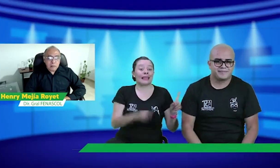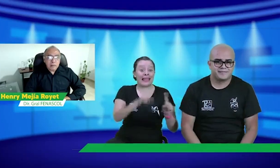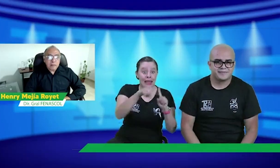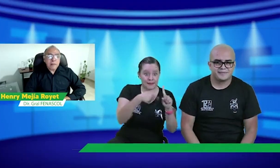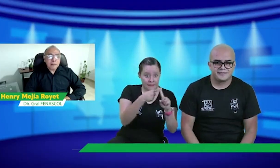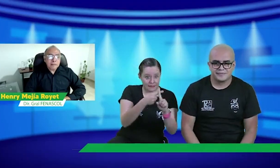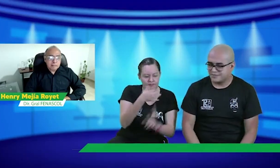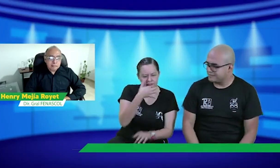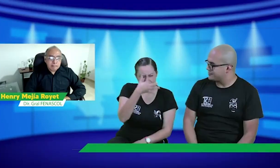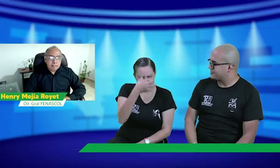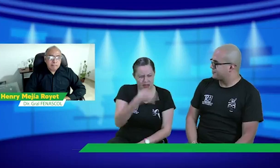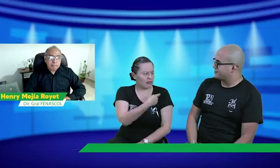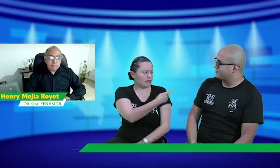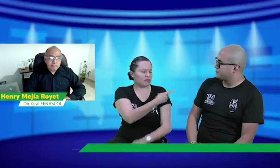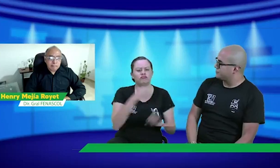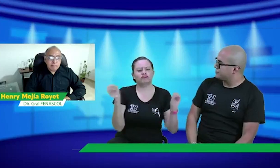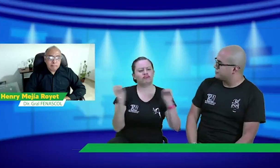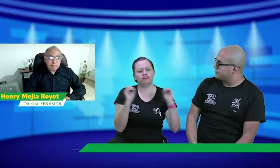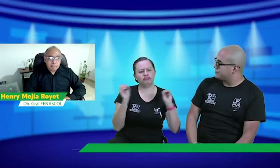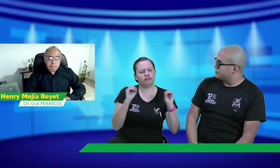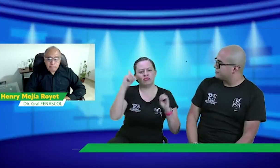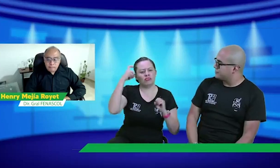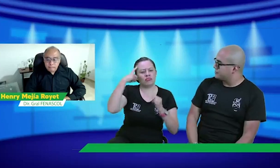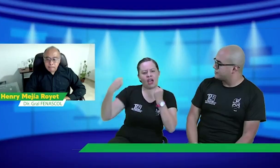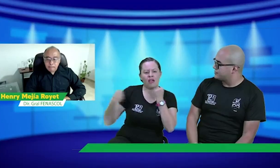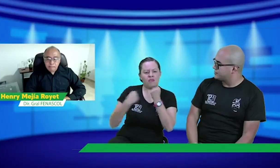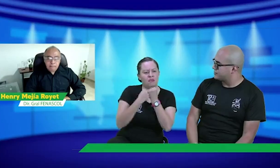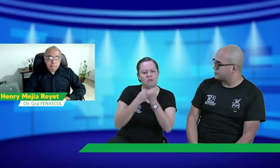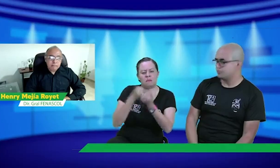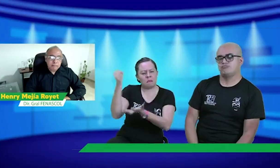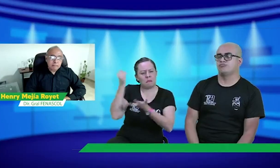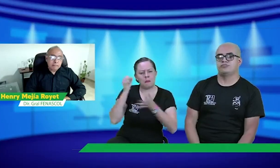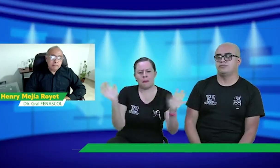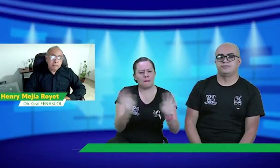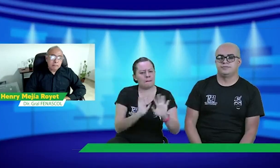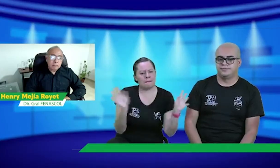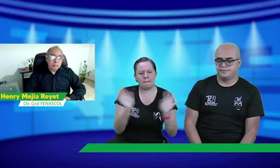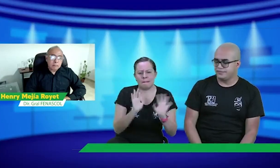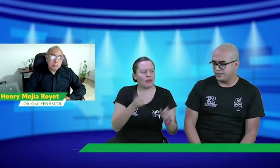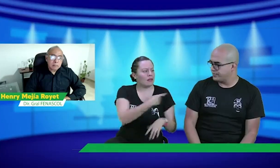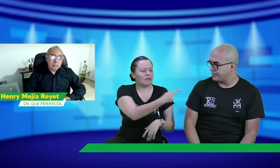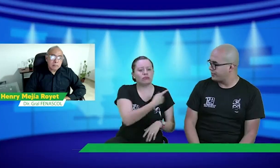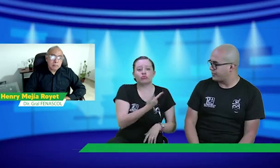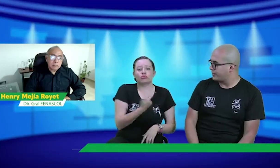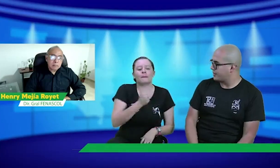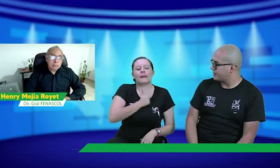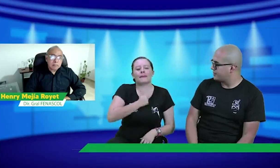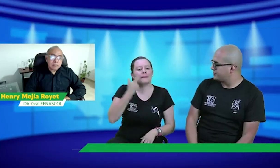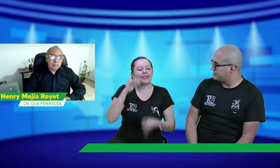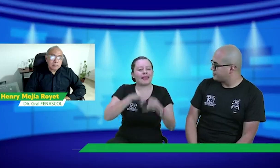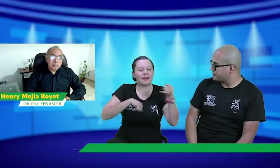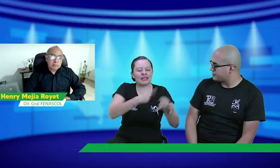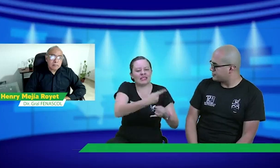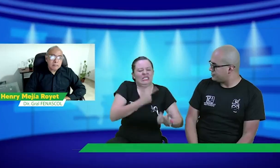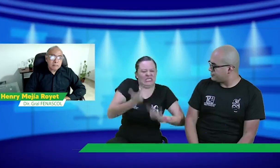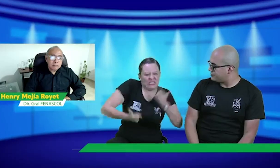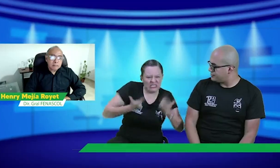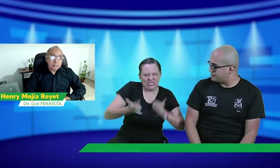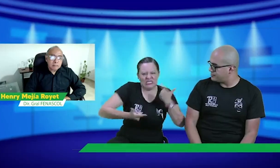nuestro sueño. Y dice que, no, nosotros, algún apoyo del gobierno o del fondo no lo hemos tenido. Nosotros hemos sido